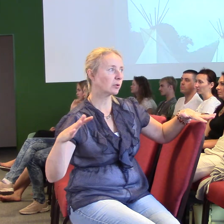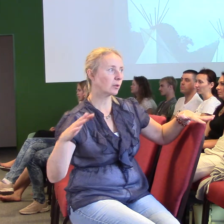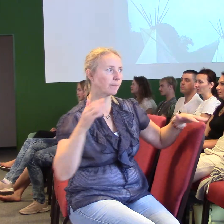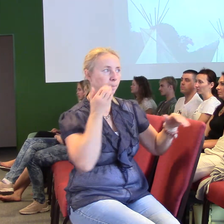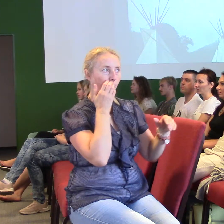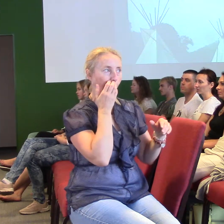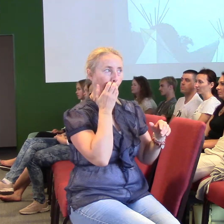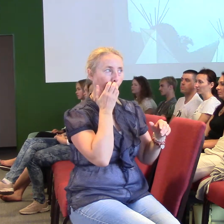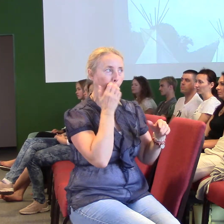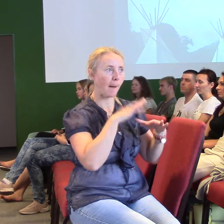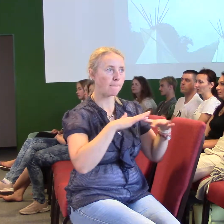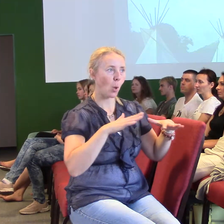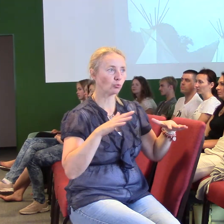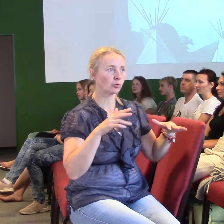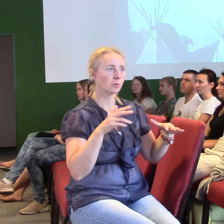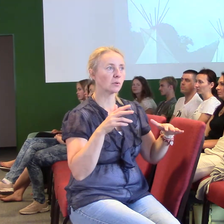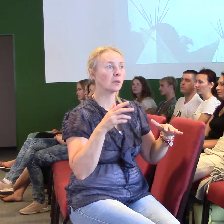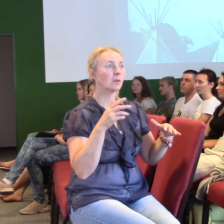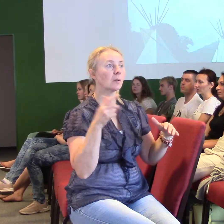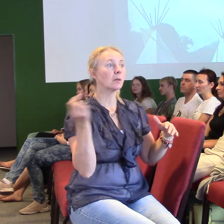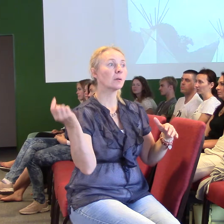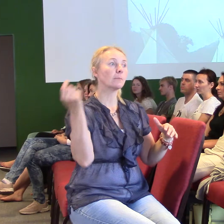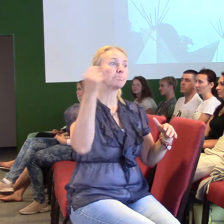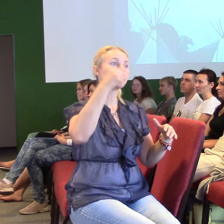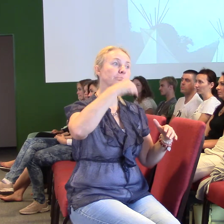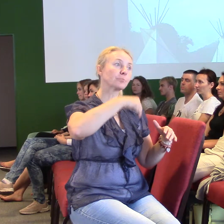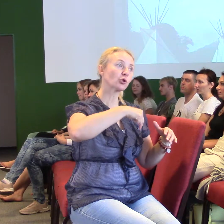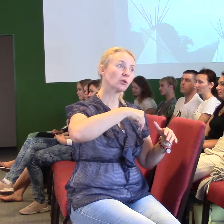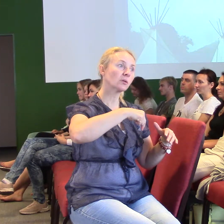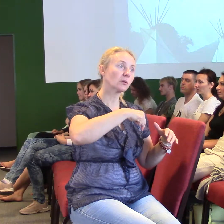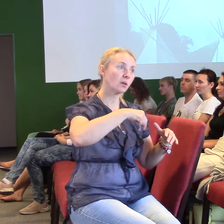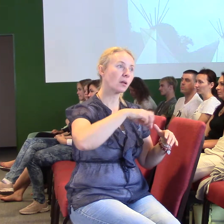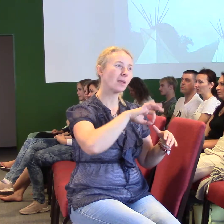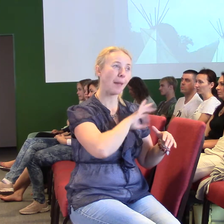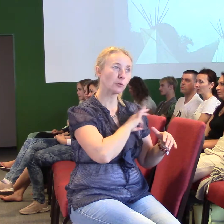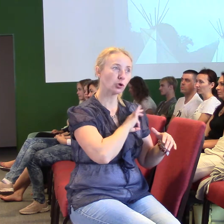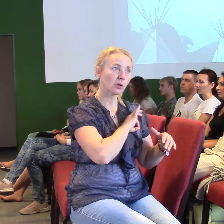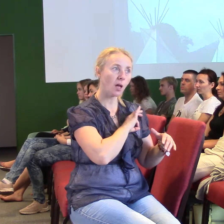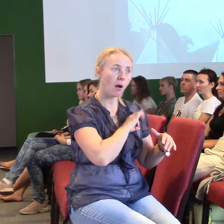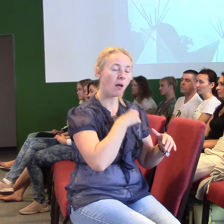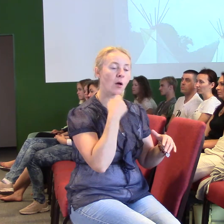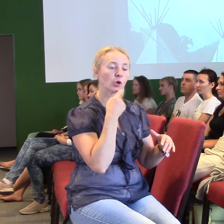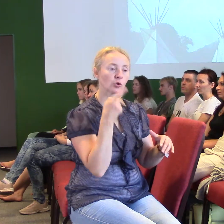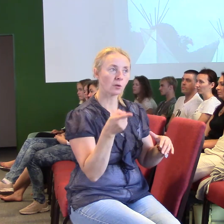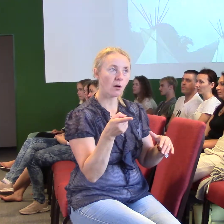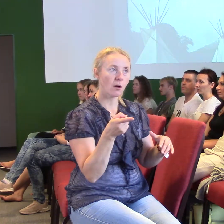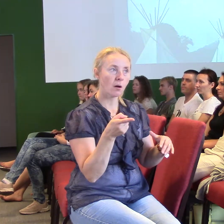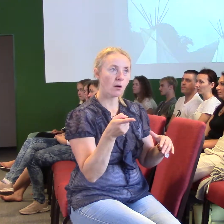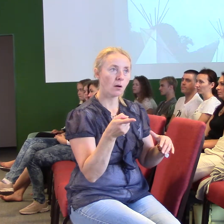A přicházel tam k němu ten nepřítel a on vždycky tak pokrutil pravdu. A on mu řekl, hele